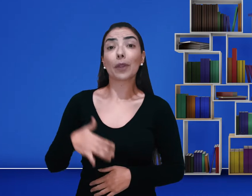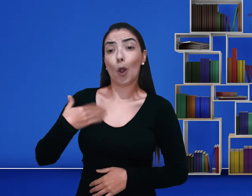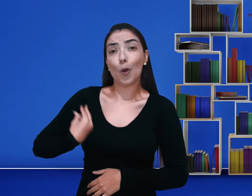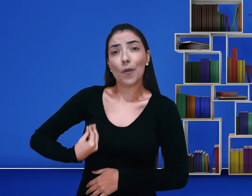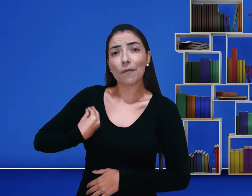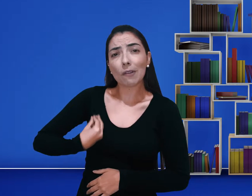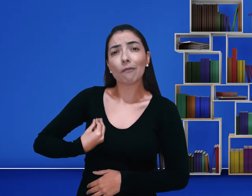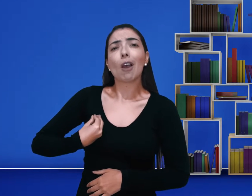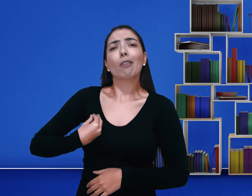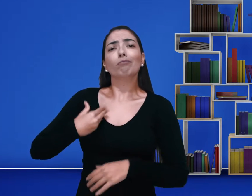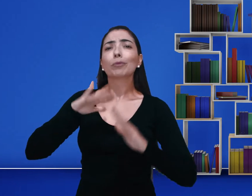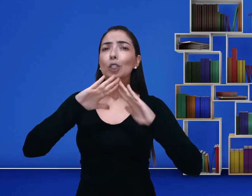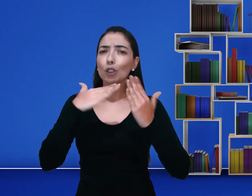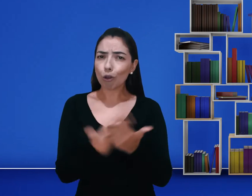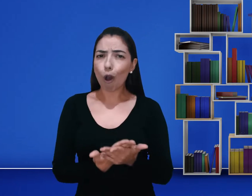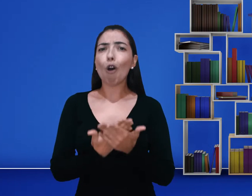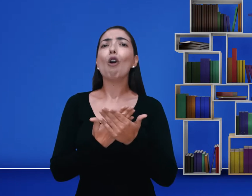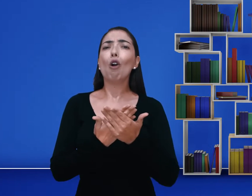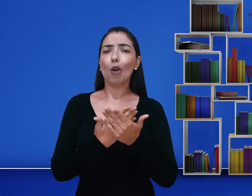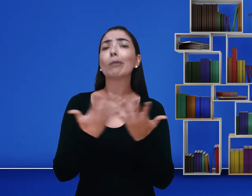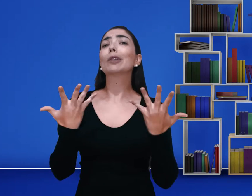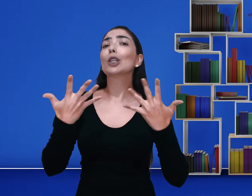eu frequentava uma escola inclusiva.